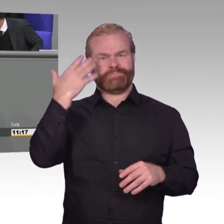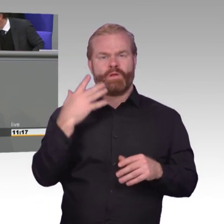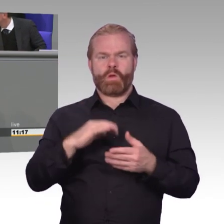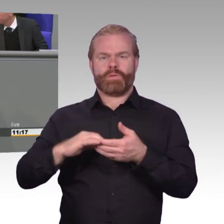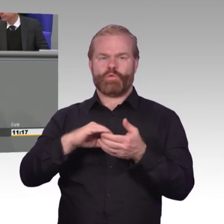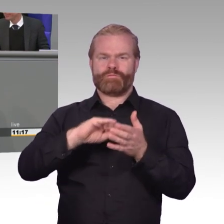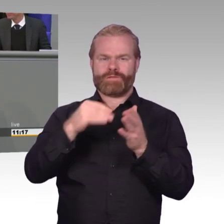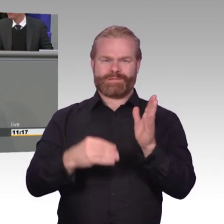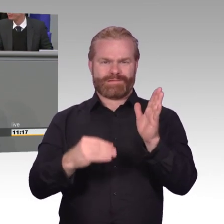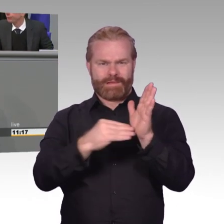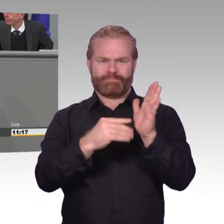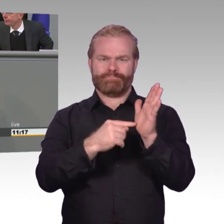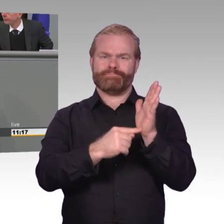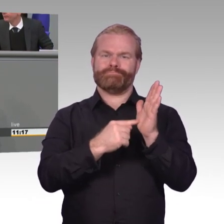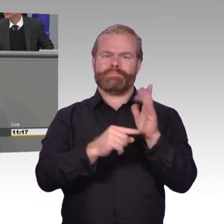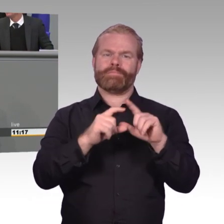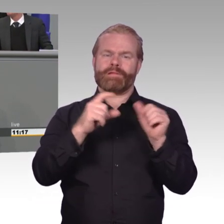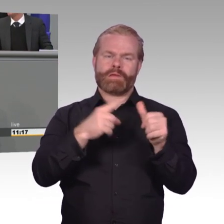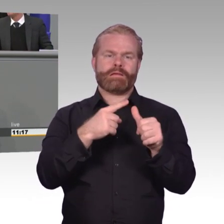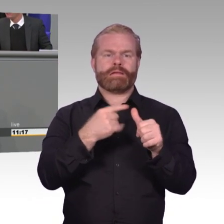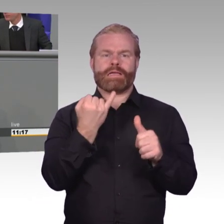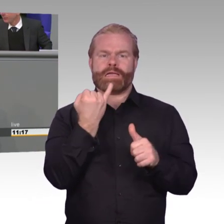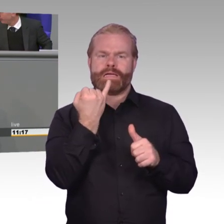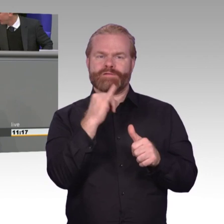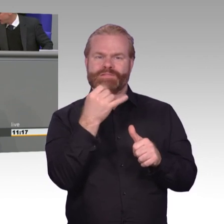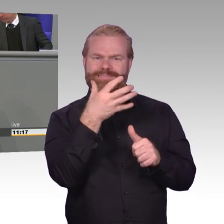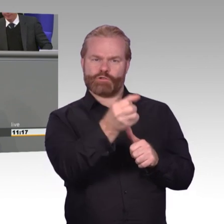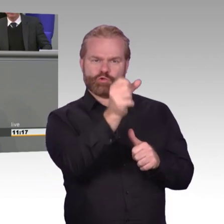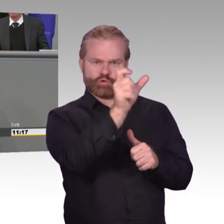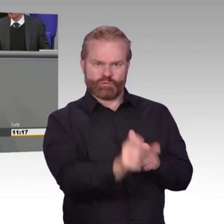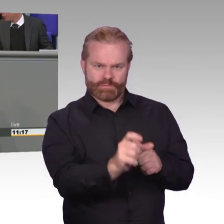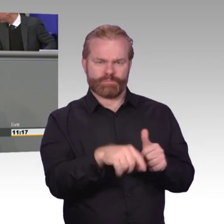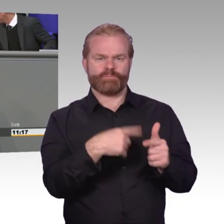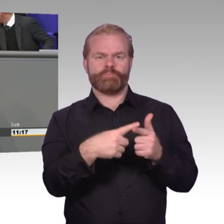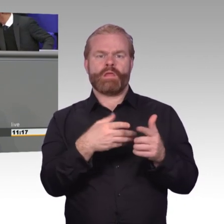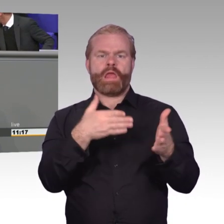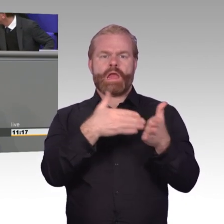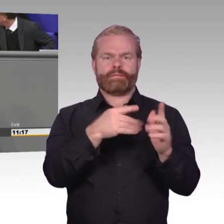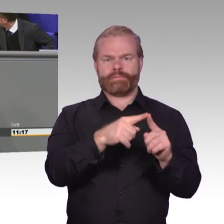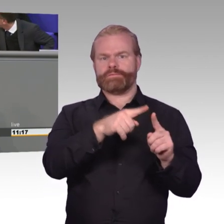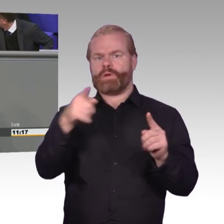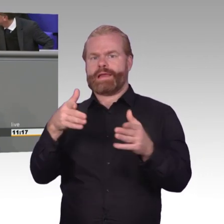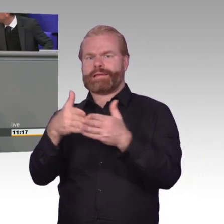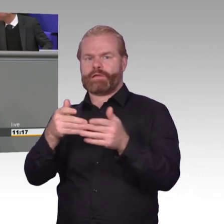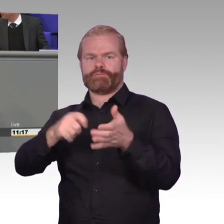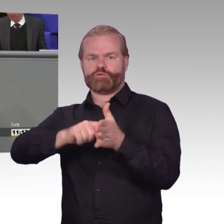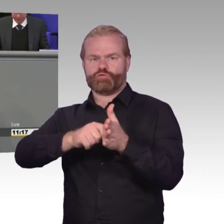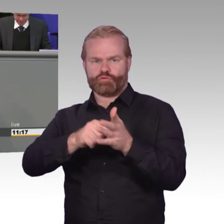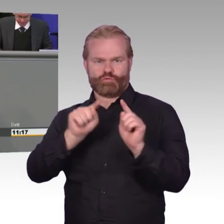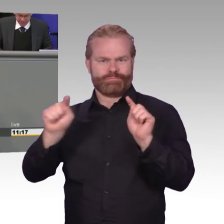somit sichere Kommunikation zwischen Bürgern und Verwaltung ist ganz klar unser Ziel. Und genau